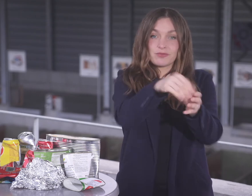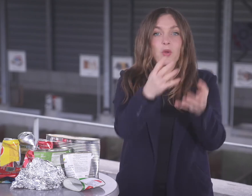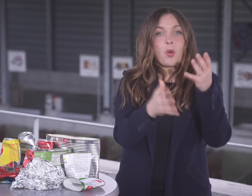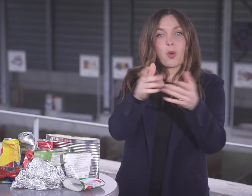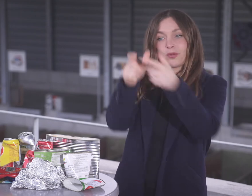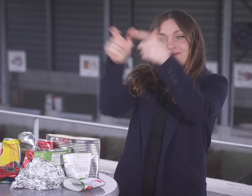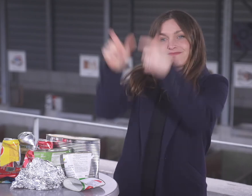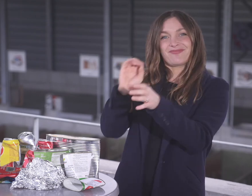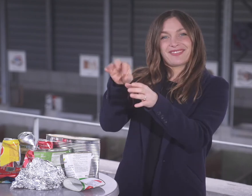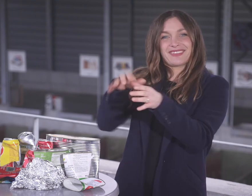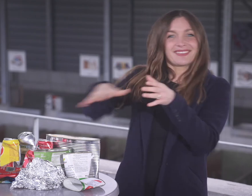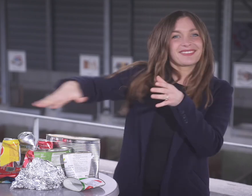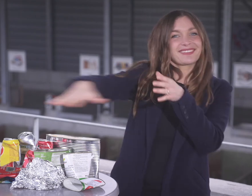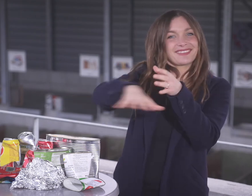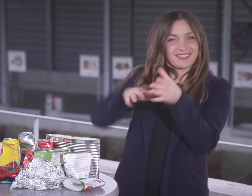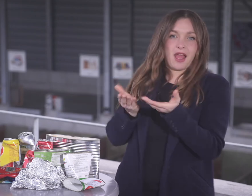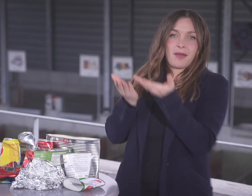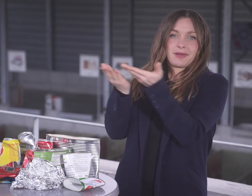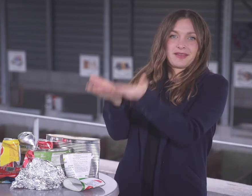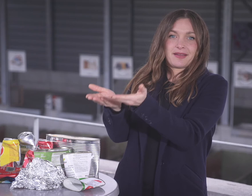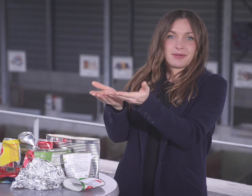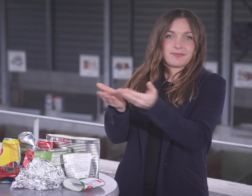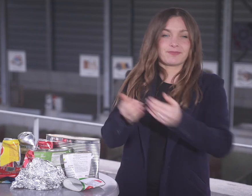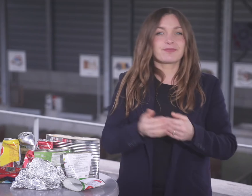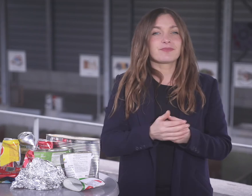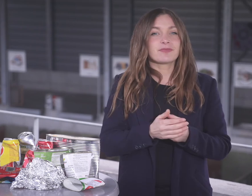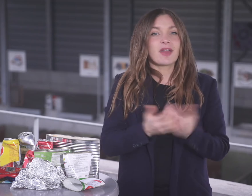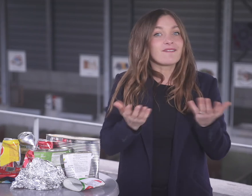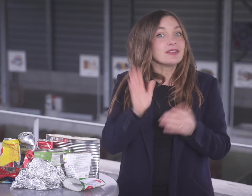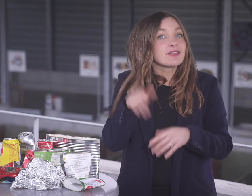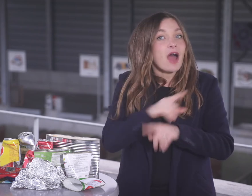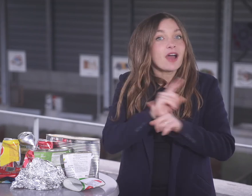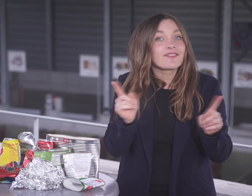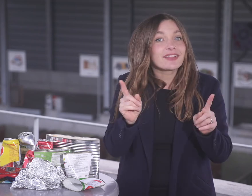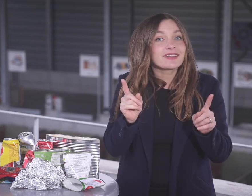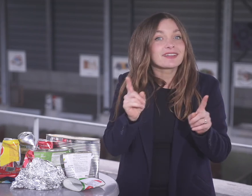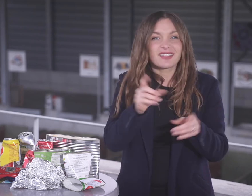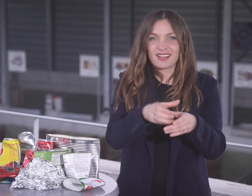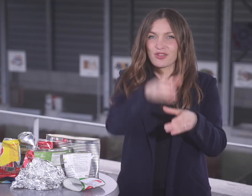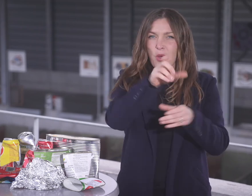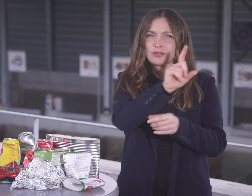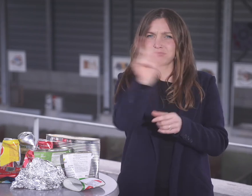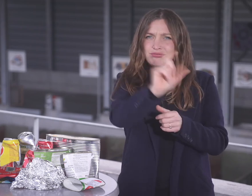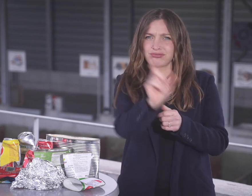-Materialien müssen zusammengepresst werden und an den Sammelstellen in den Quartieren oder in den